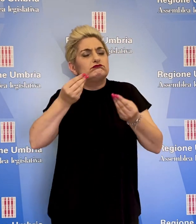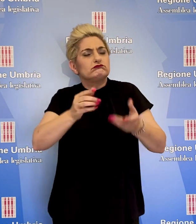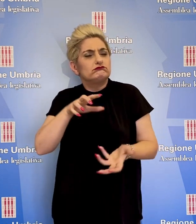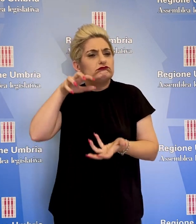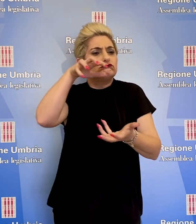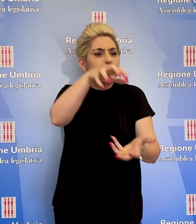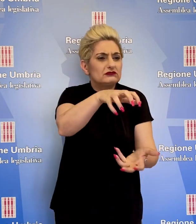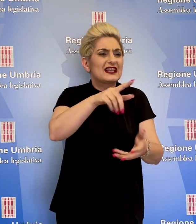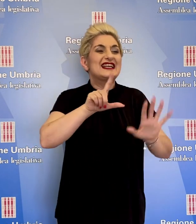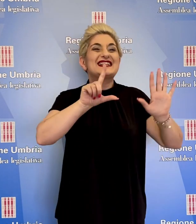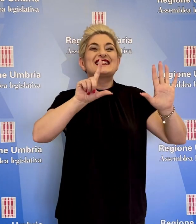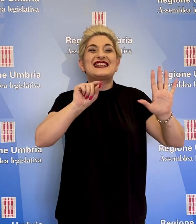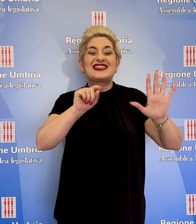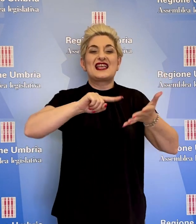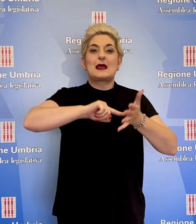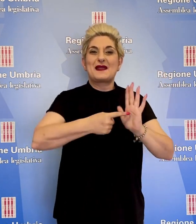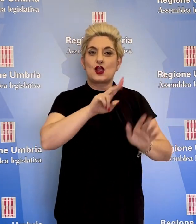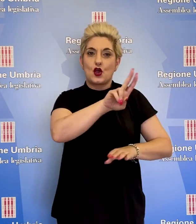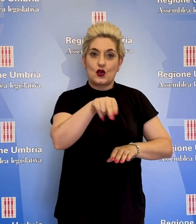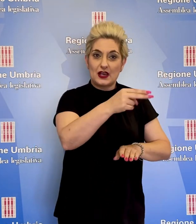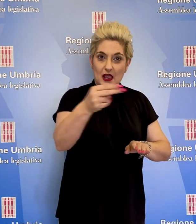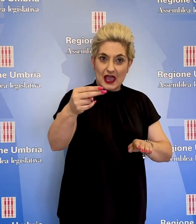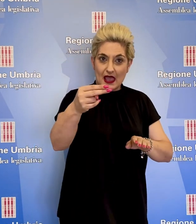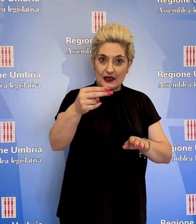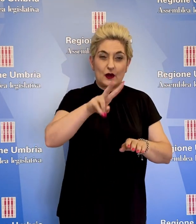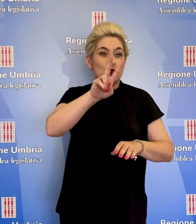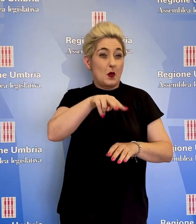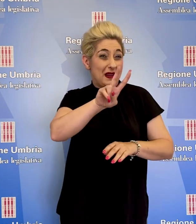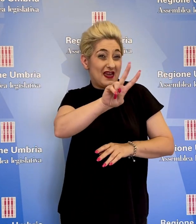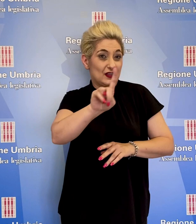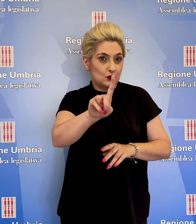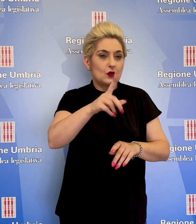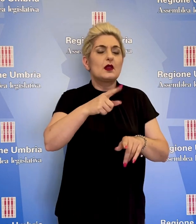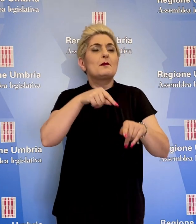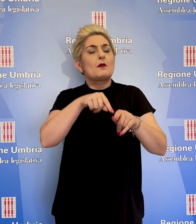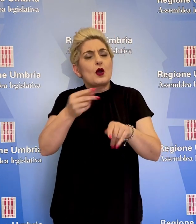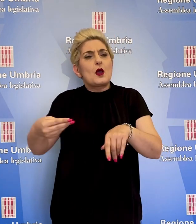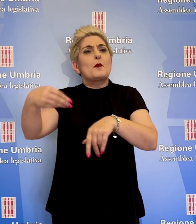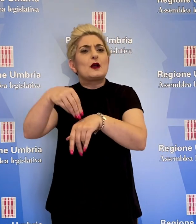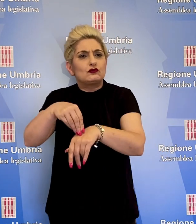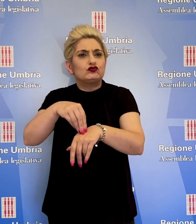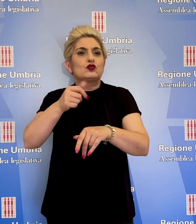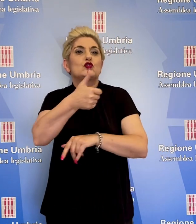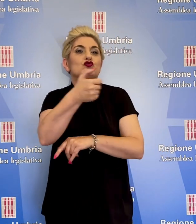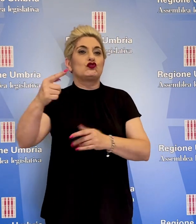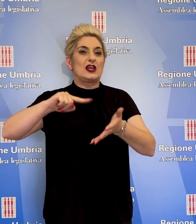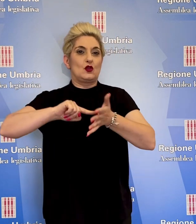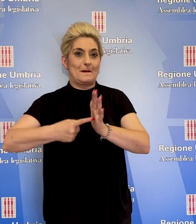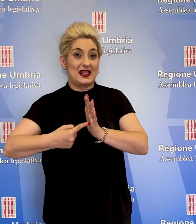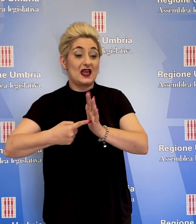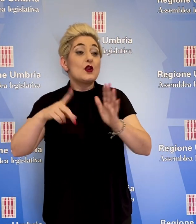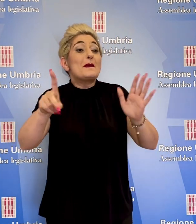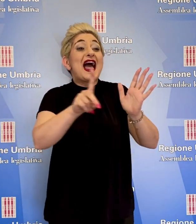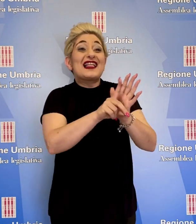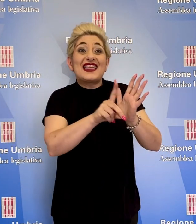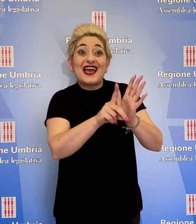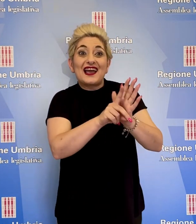70 milioni di euro per il 2021, poi incrementato con ulteriori 100 milioni. Ma il decreto è ancora fermo al